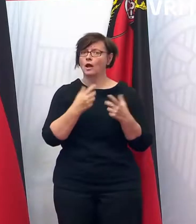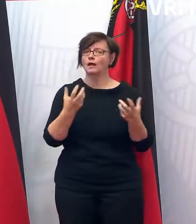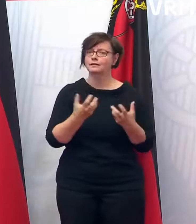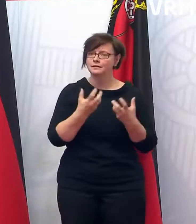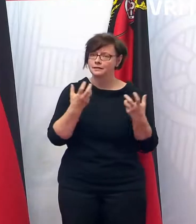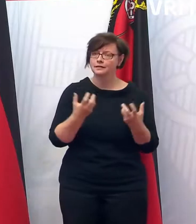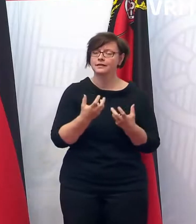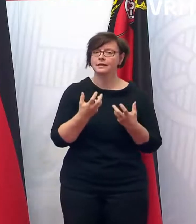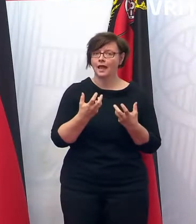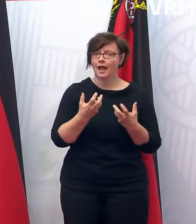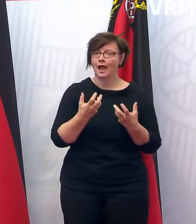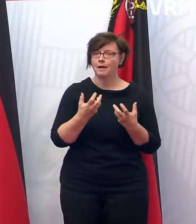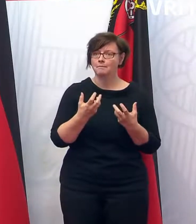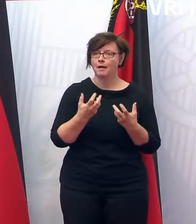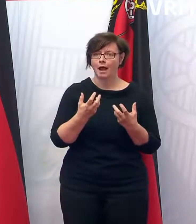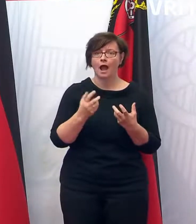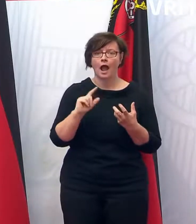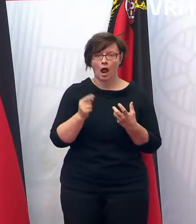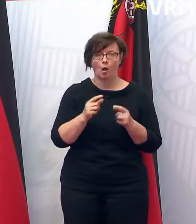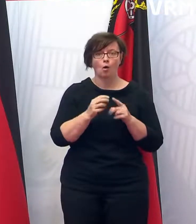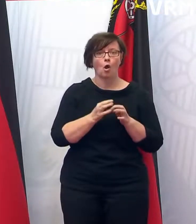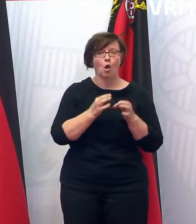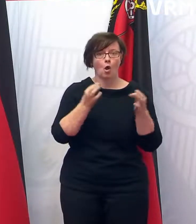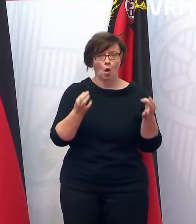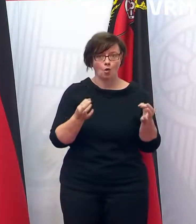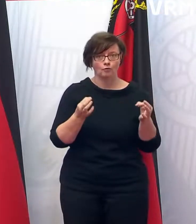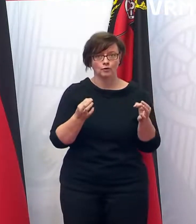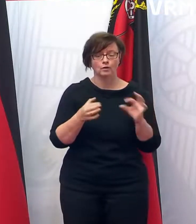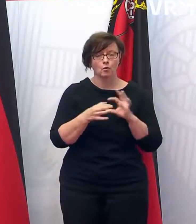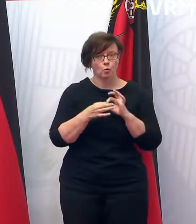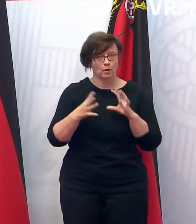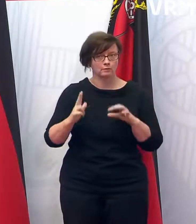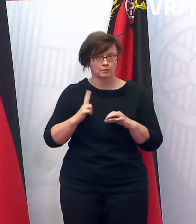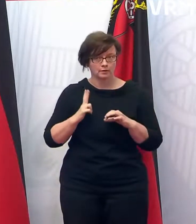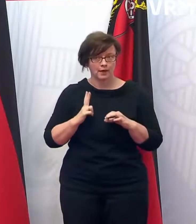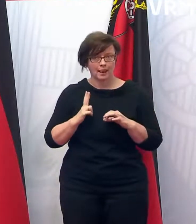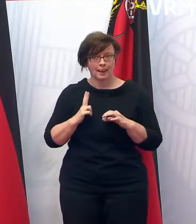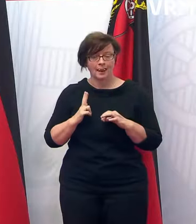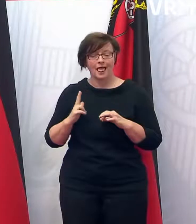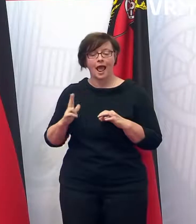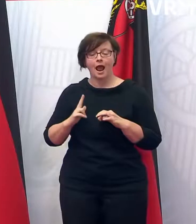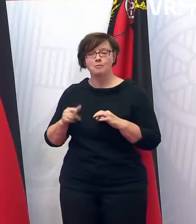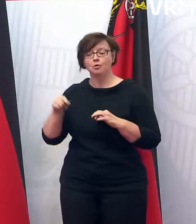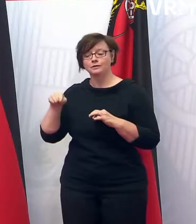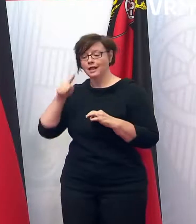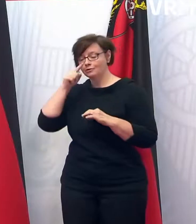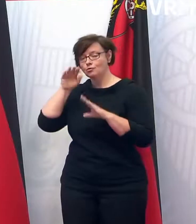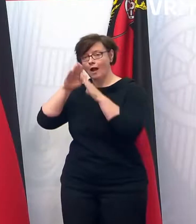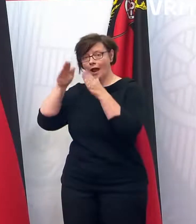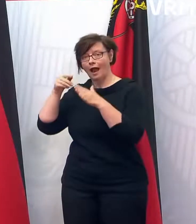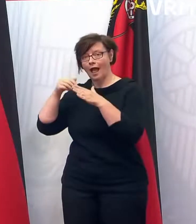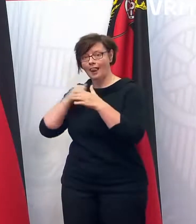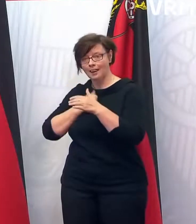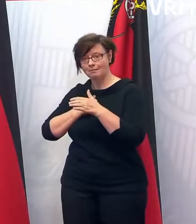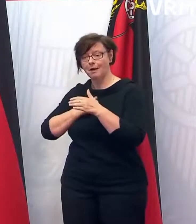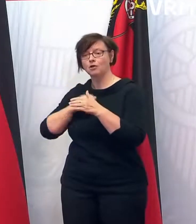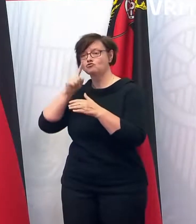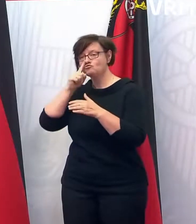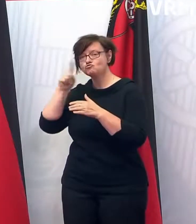unabhängig von den Hotels auch öffnen dürfen, aber dass die Hallenbäder nur in den Hotels öffnen und da nur für die Gäste?